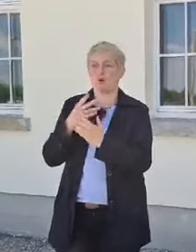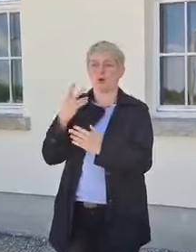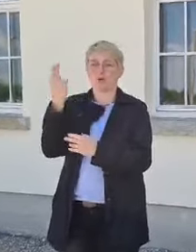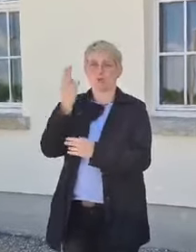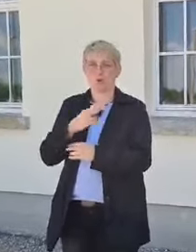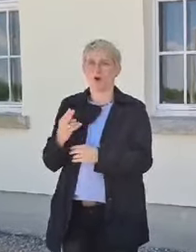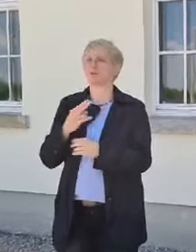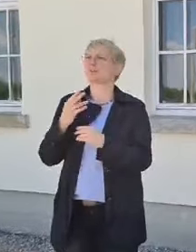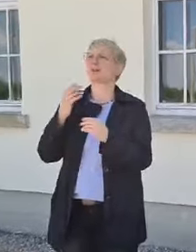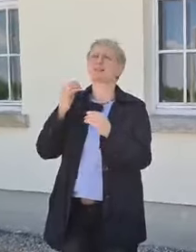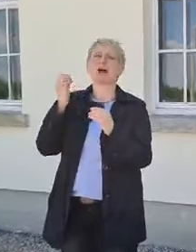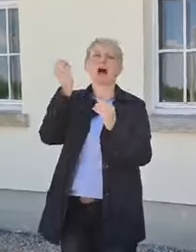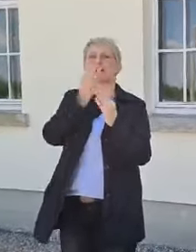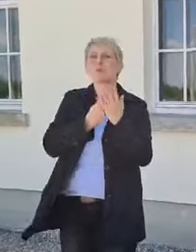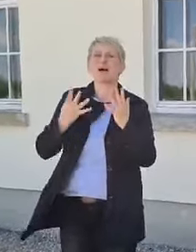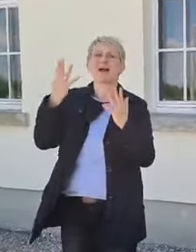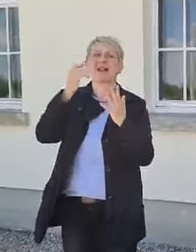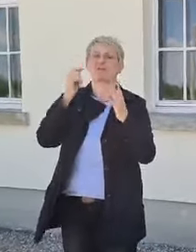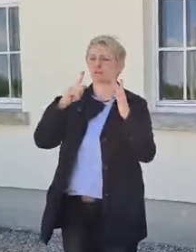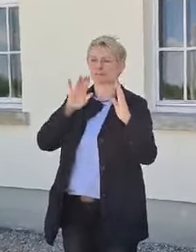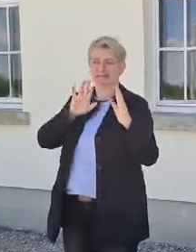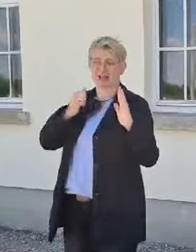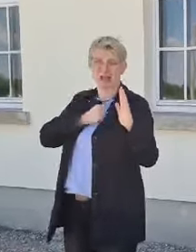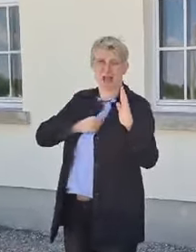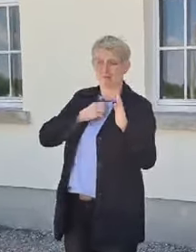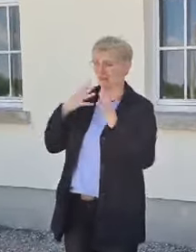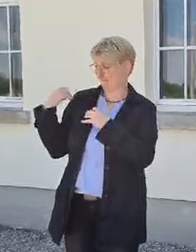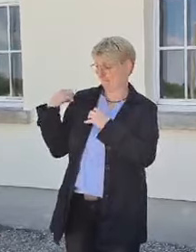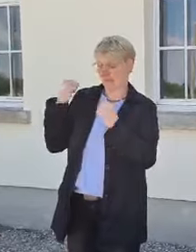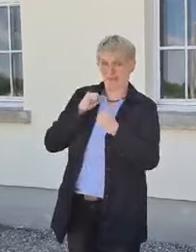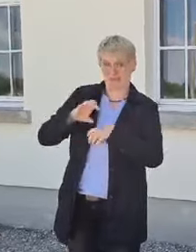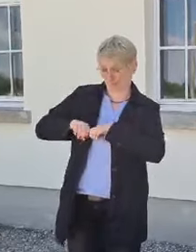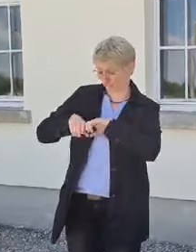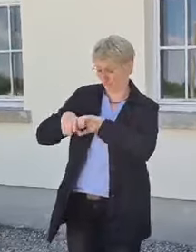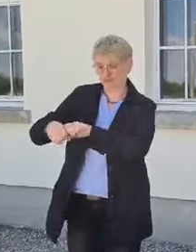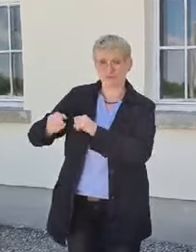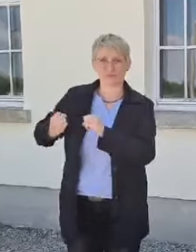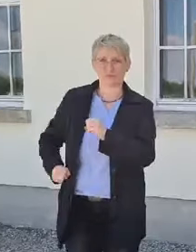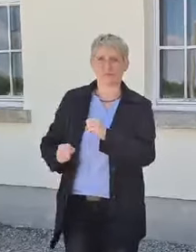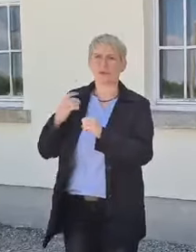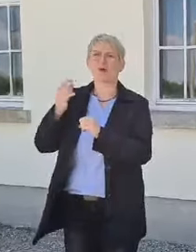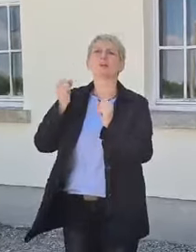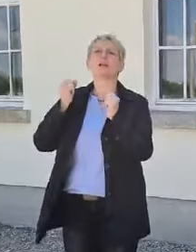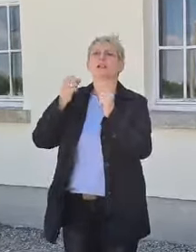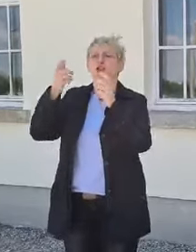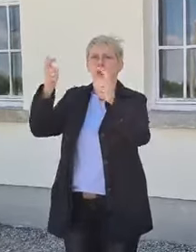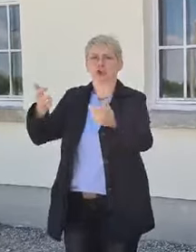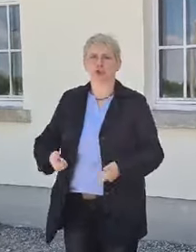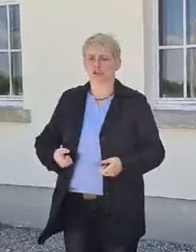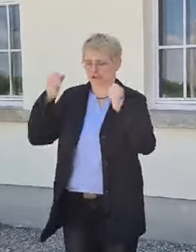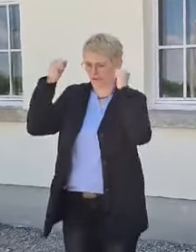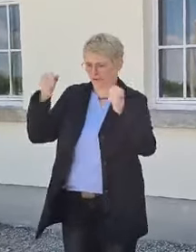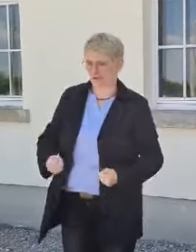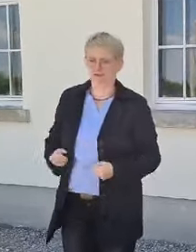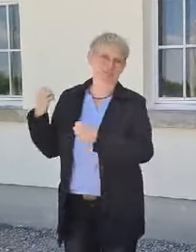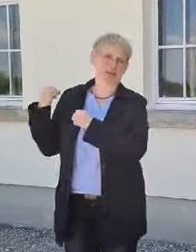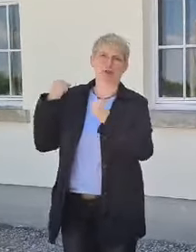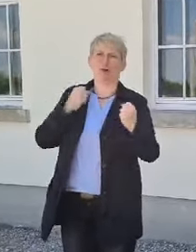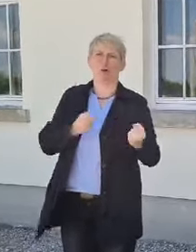Aquarelle zum Beispiel aus seiner Heimat mitzunehmen. Und er hat ein paar Skier mitgenommen. Sein nächster Weg hat ihn Richtung